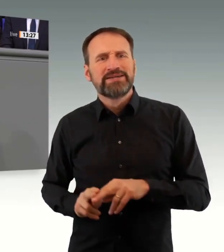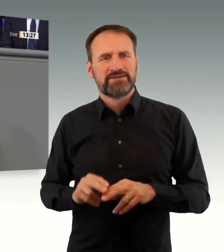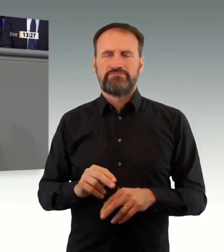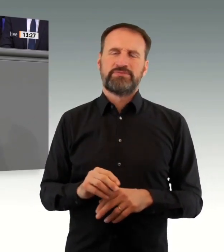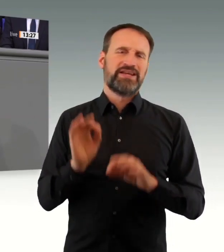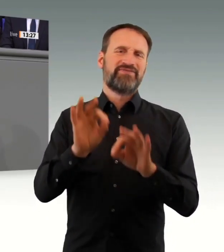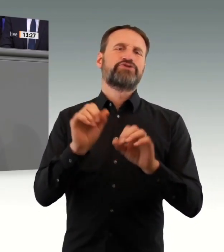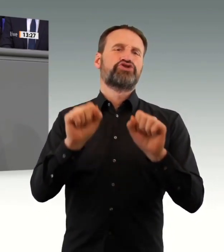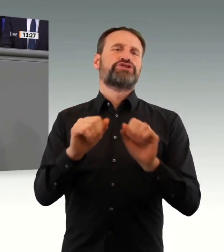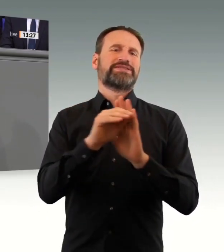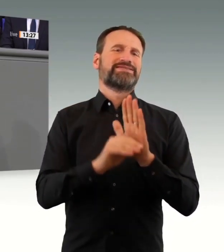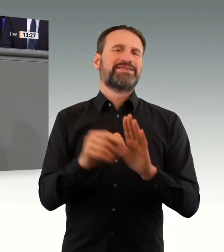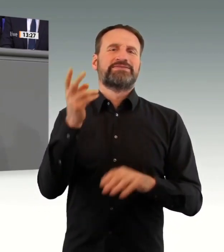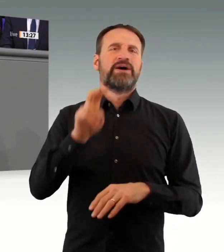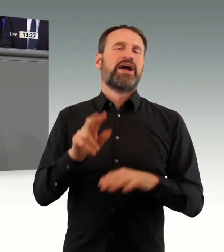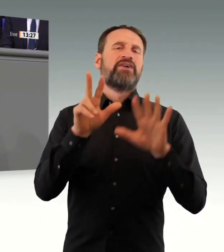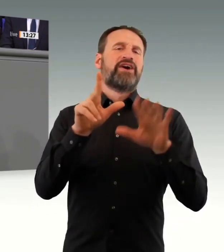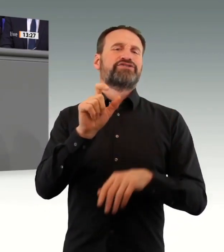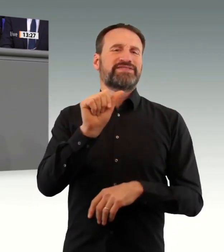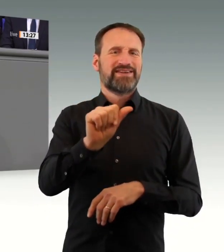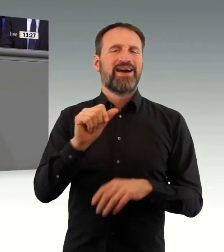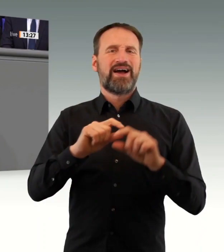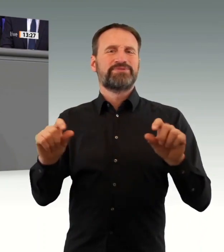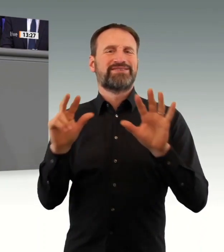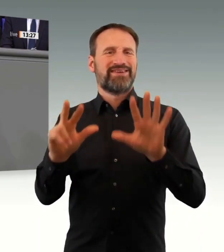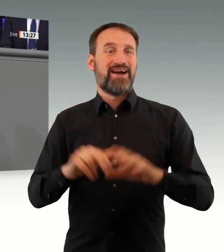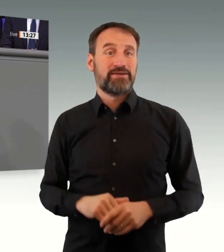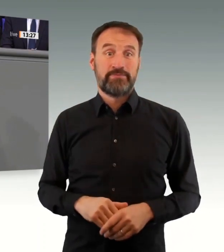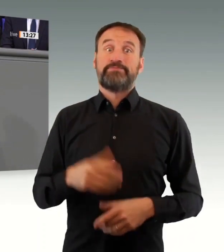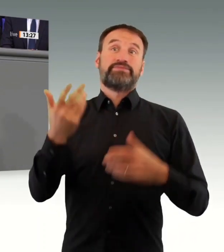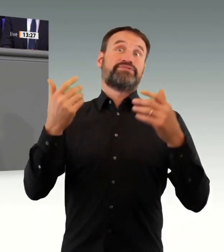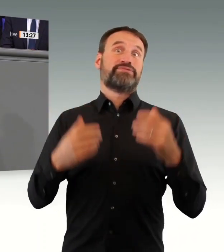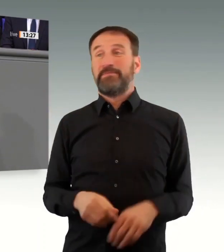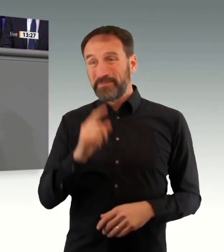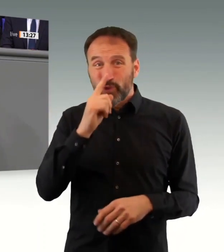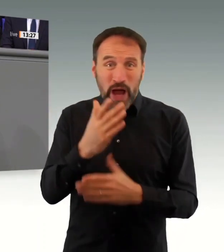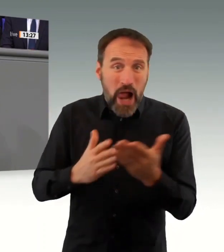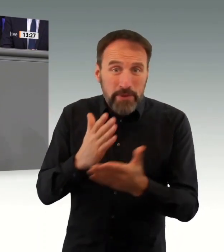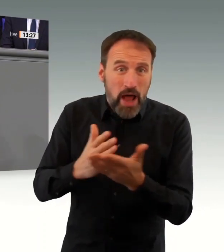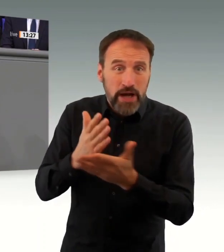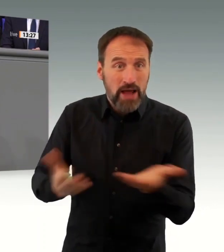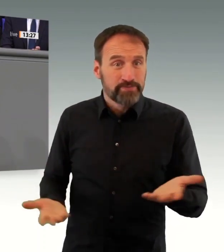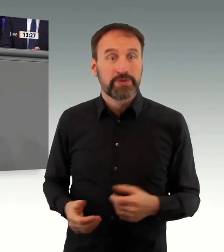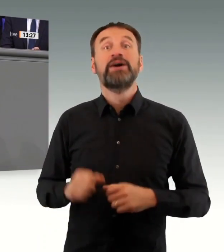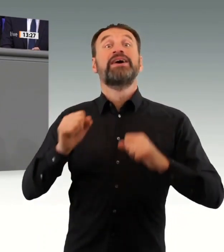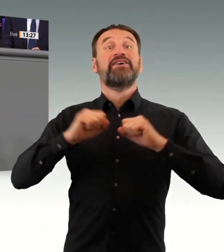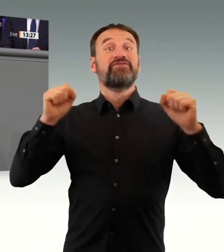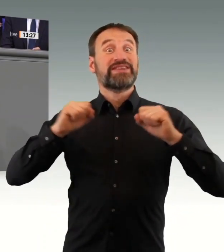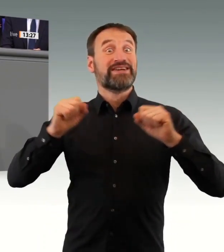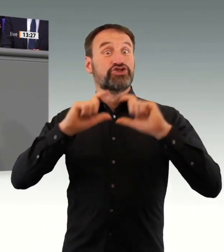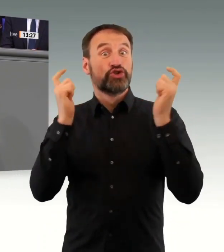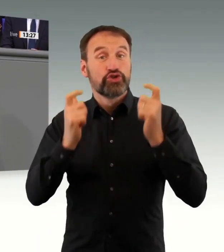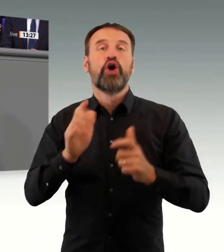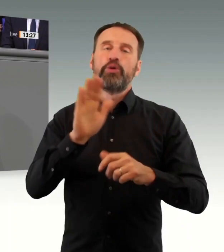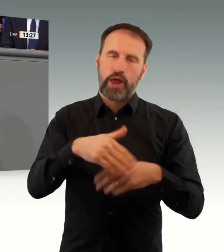und darum geht es, und da will ich jetzt an der Stelle auch noch mal den Kollegen Lauterbach, dem natürlich auch sehr viel Glück wünsche zu seiner neuen Position. Ja, da können Sie den Daumen hoch machen und warten Sie.